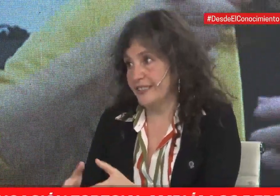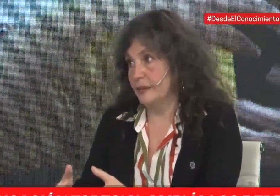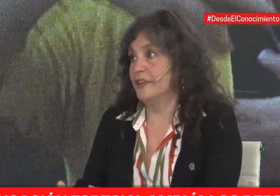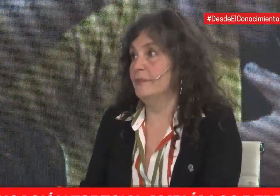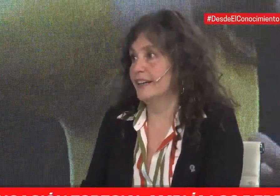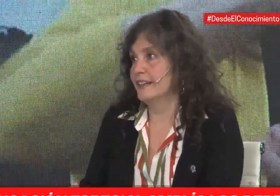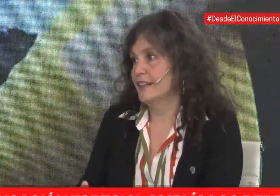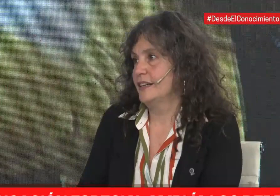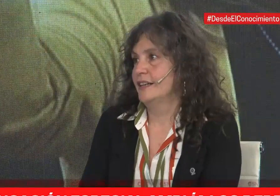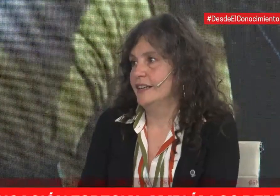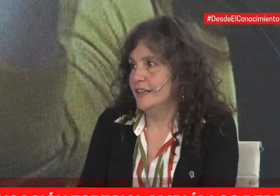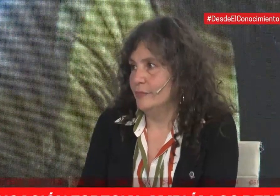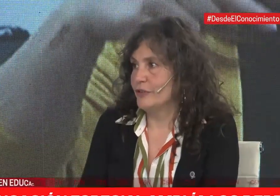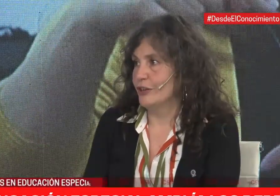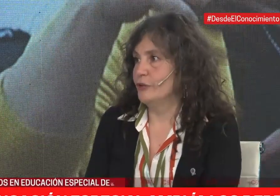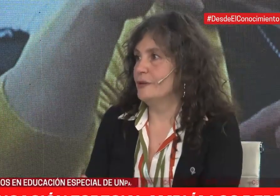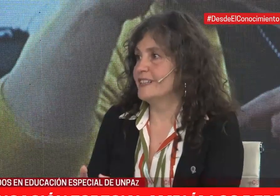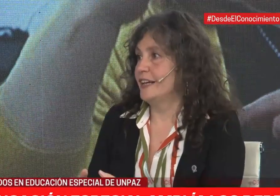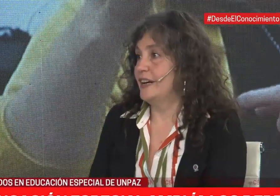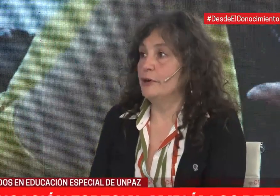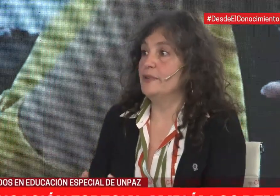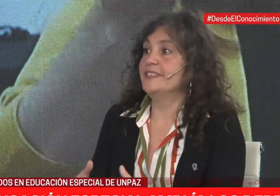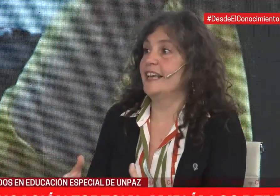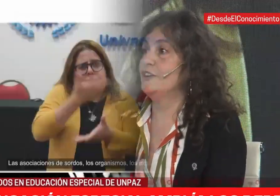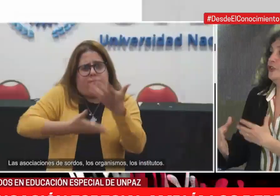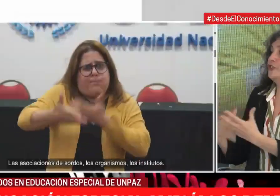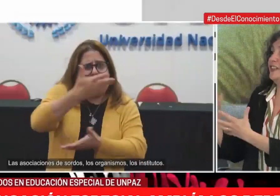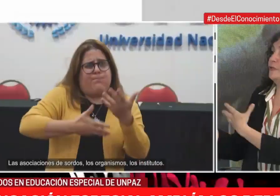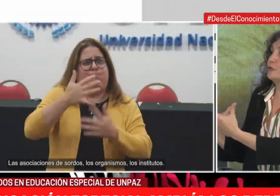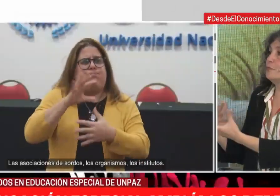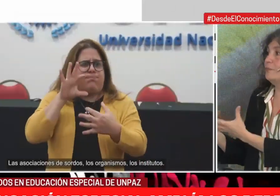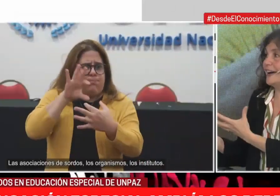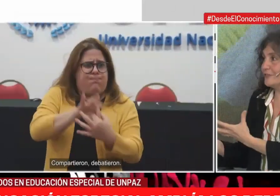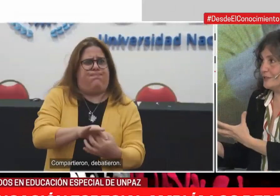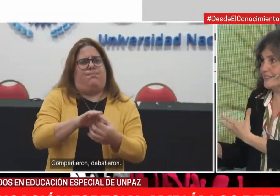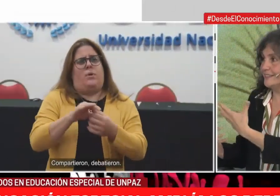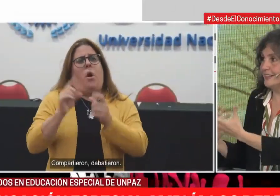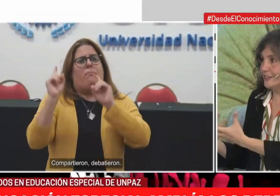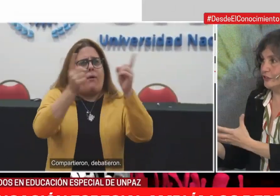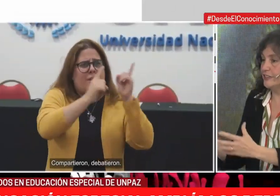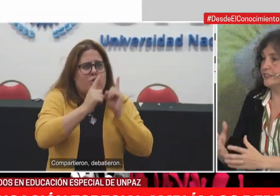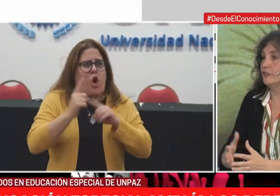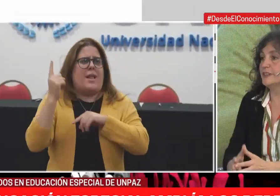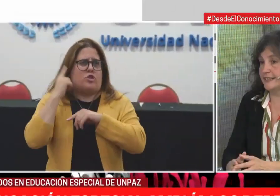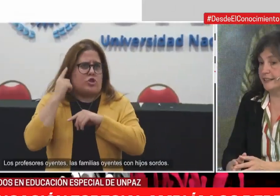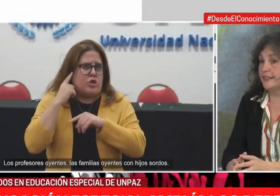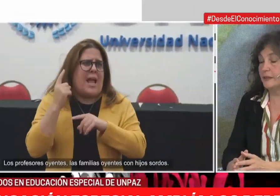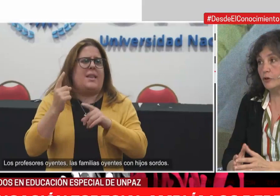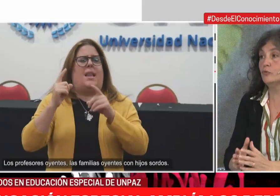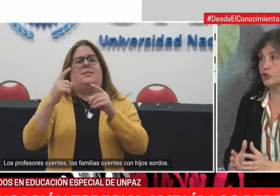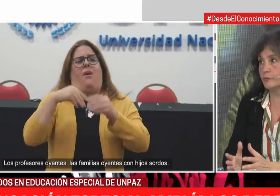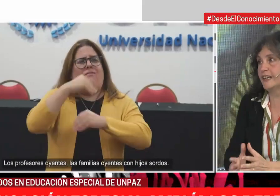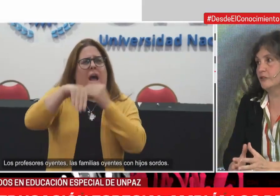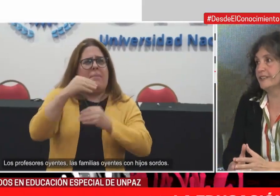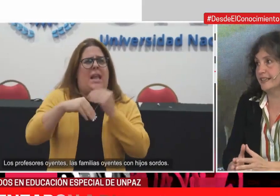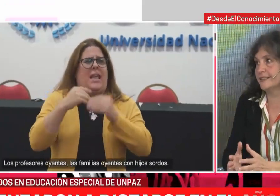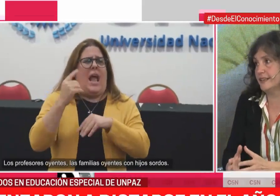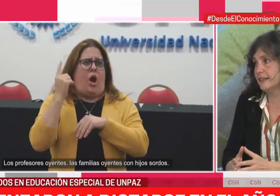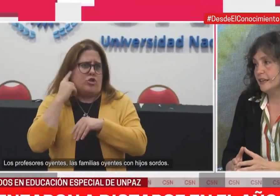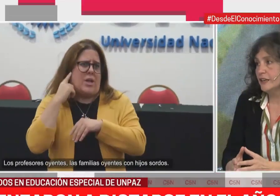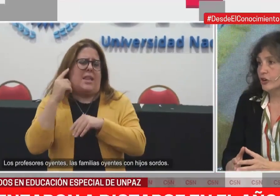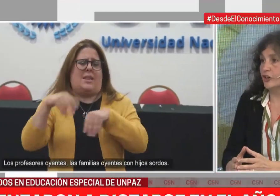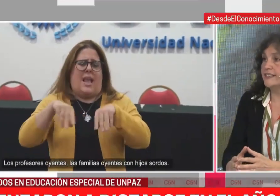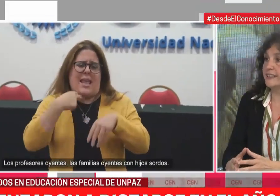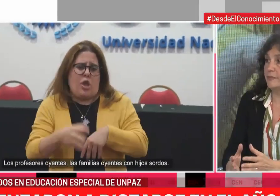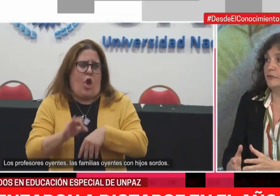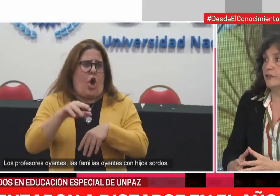estamos diciendo que es el primer profesorado universitario en la provincia. No tenemos un par universitario con el que quieren conversar. Tenemos mucho para conversar,